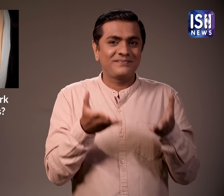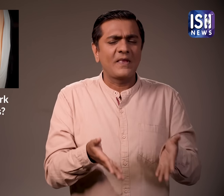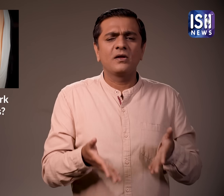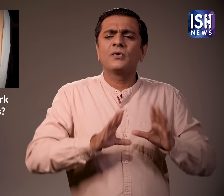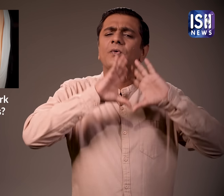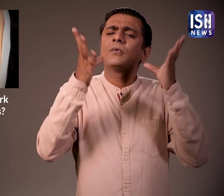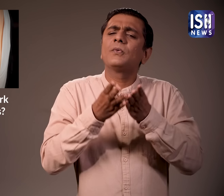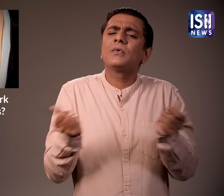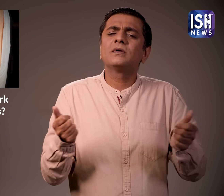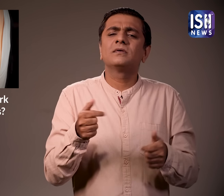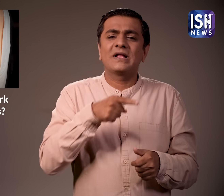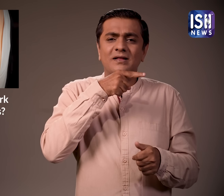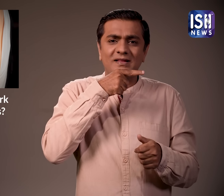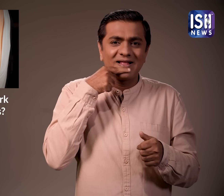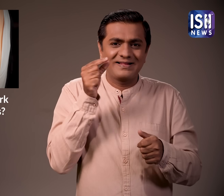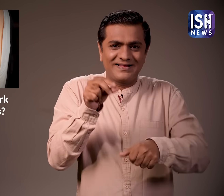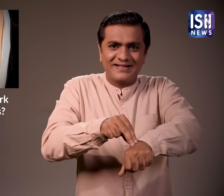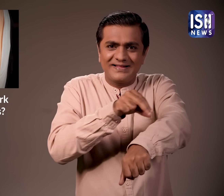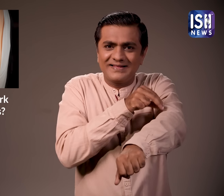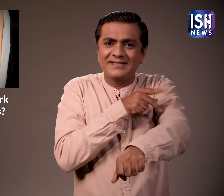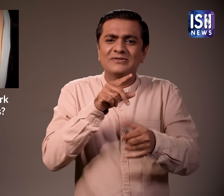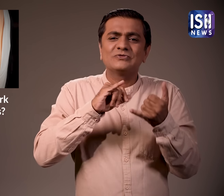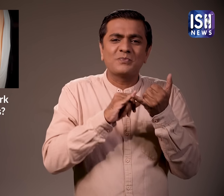अब चेचक पूरी तरह से खतम हो गया है